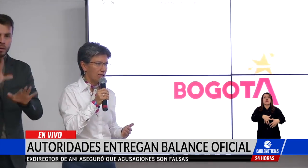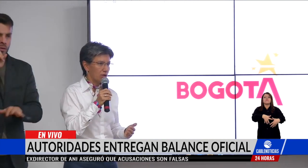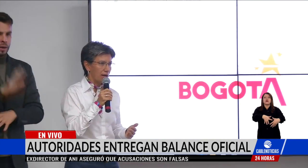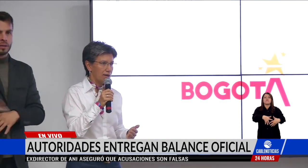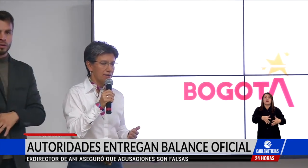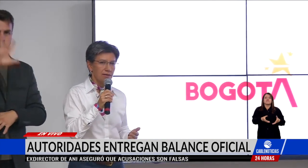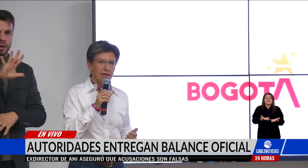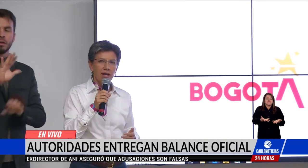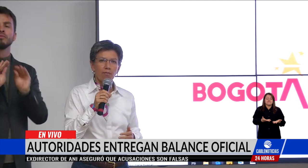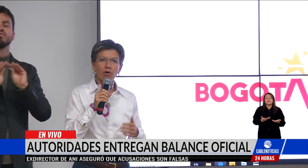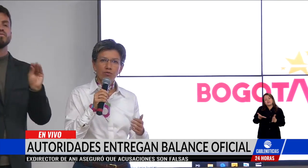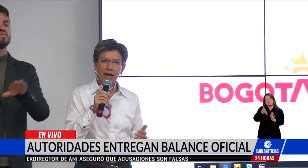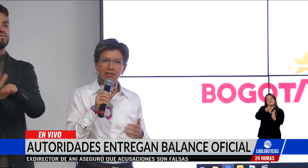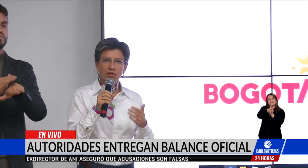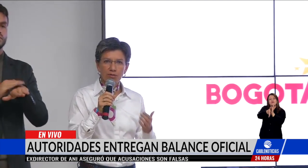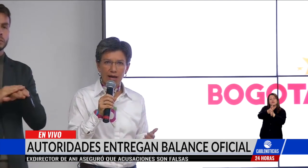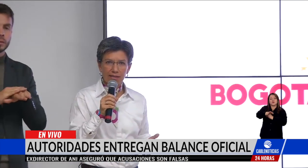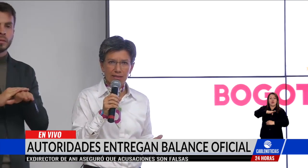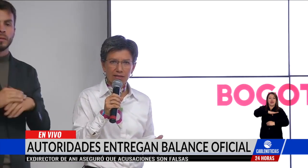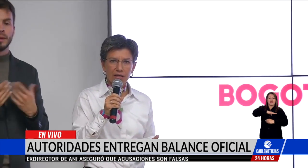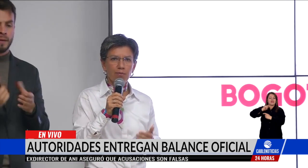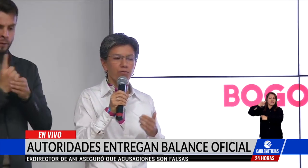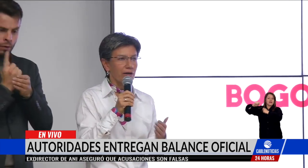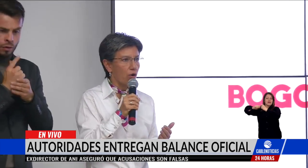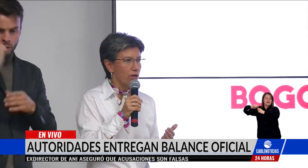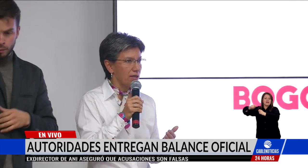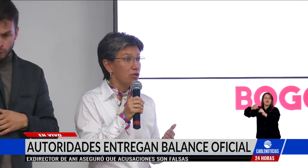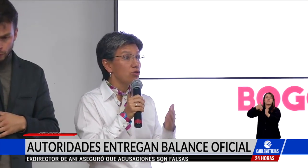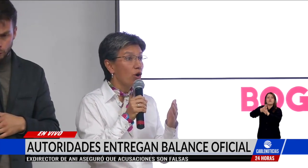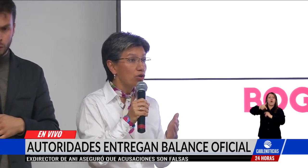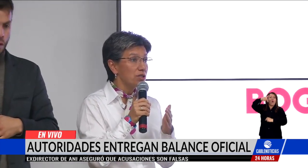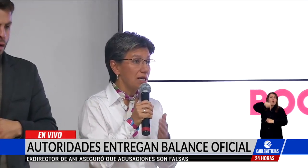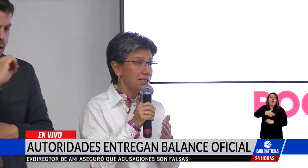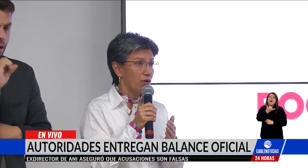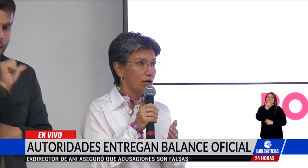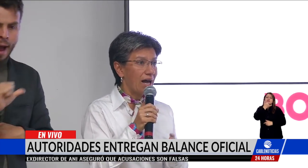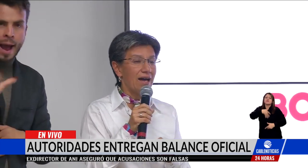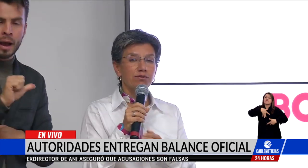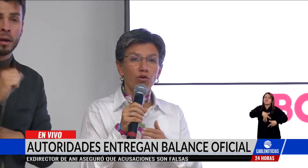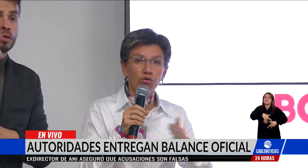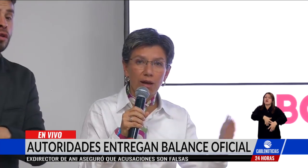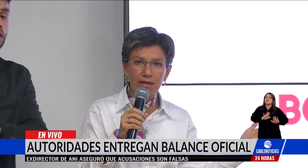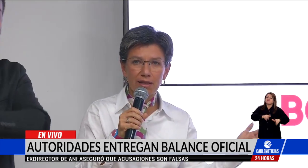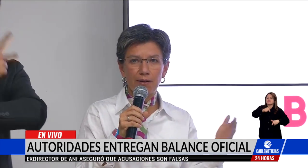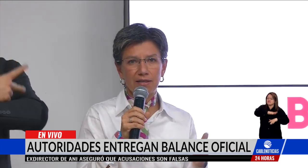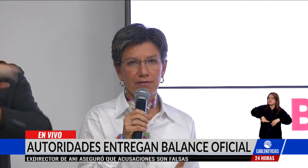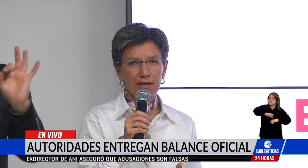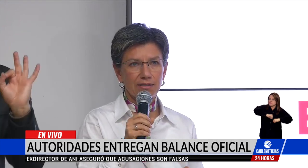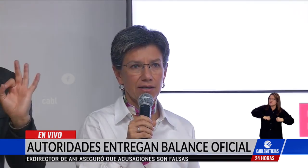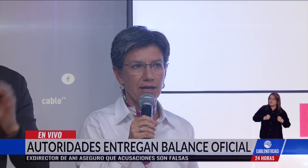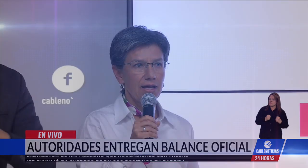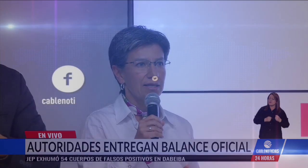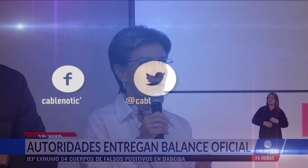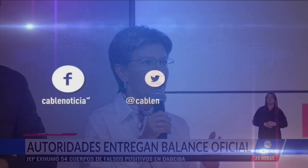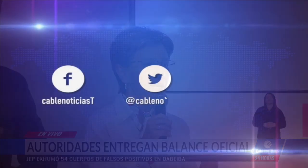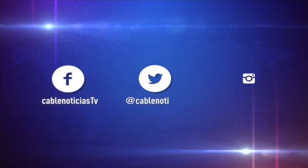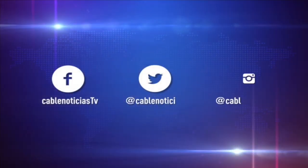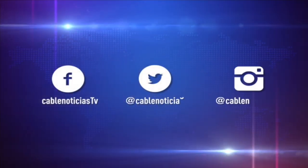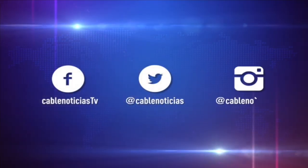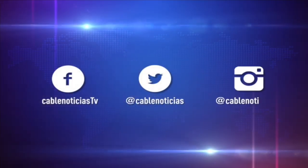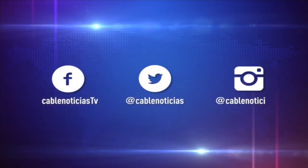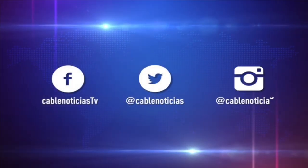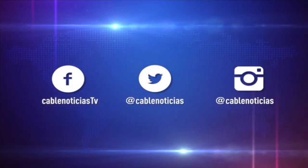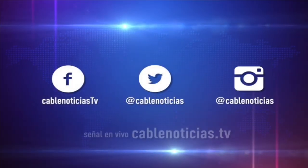Este fue entonces el balance oficial que entregó la alcaldesa Claudia López sobre esta jornada de protestas hoy en Bogotá y mediaciones a la Universidad Distrito.